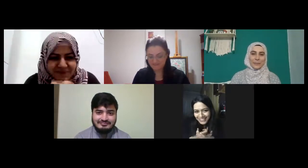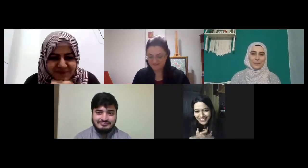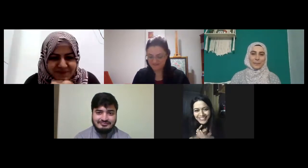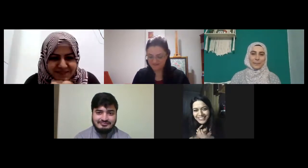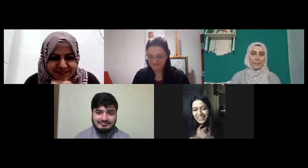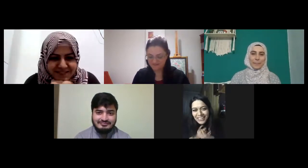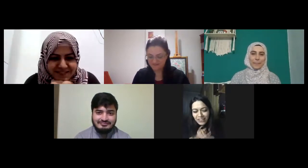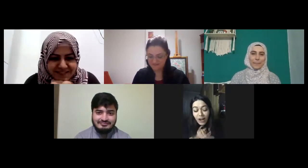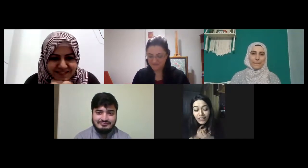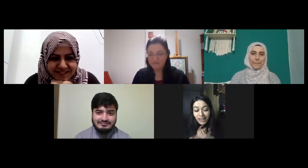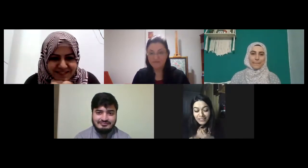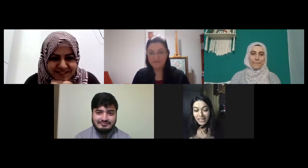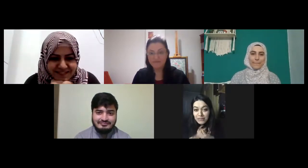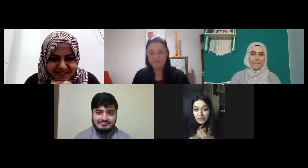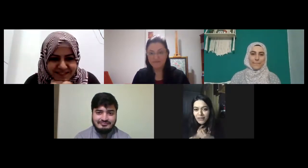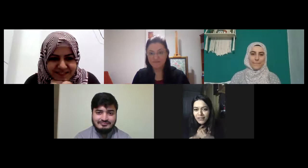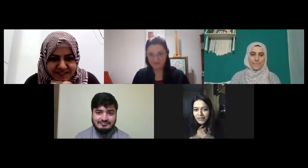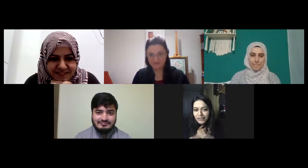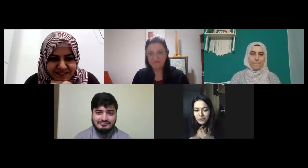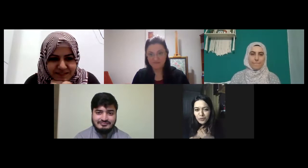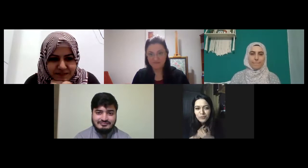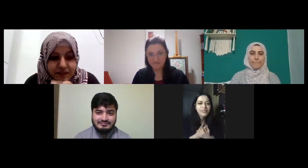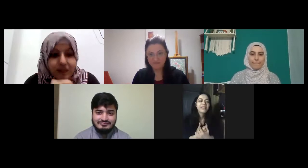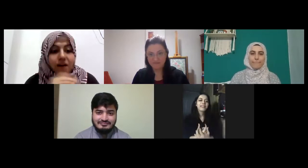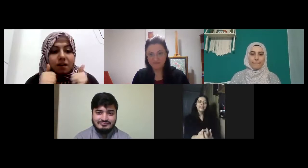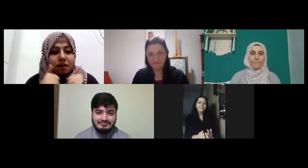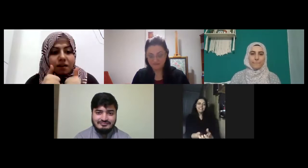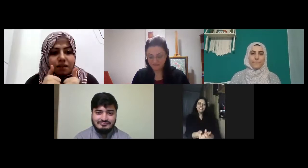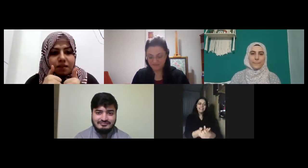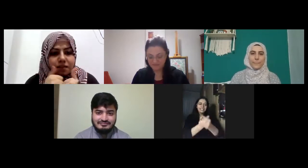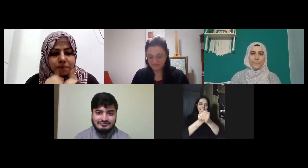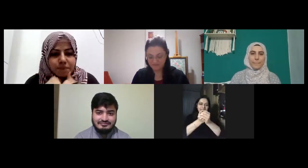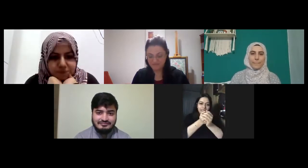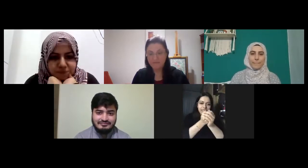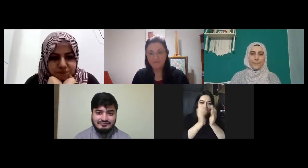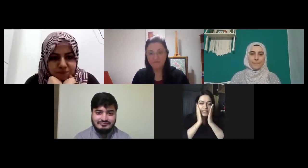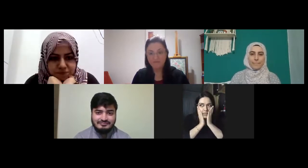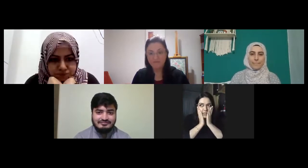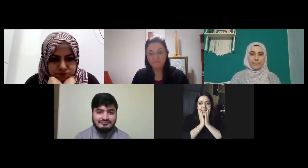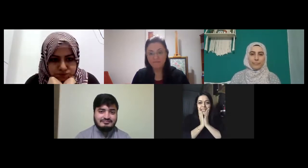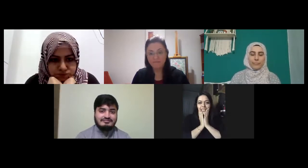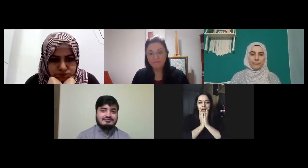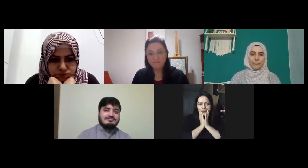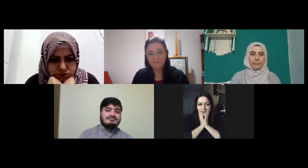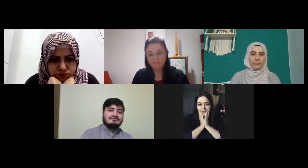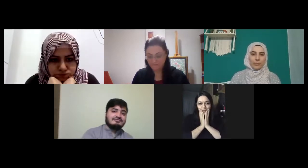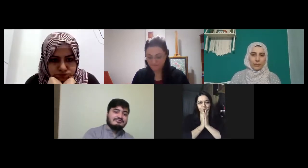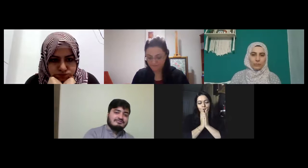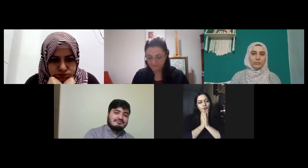yarın aa yarın da dersimiz var yarın unuttum birden yarın size dini kavramlarla günlük